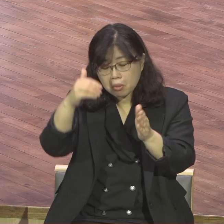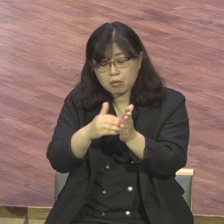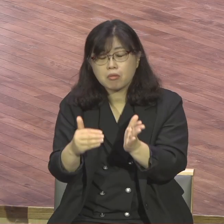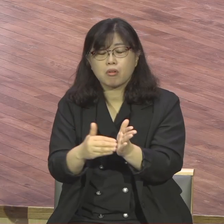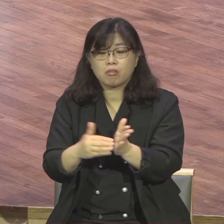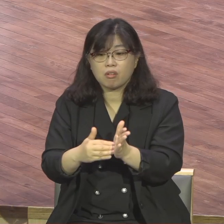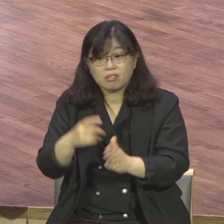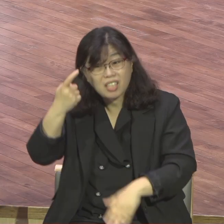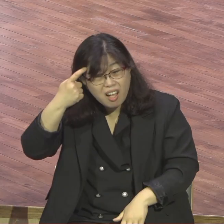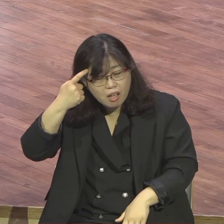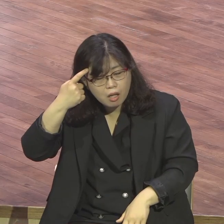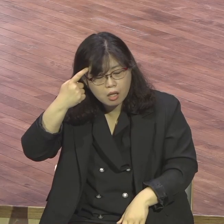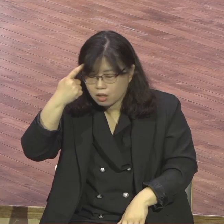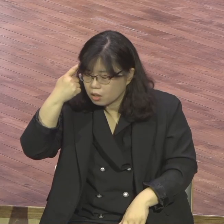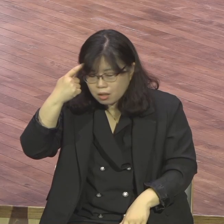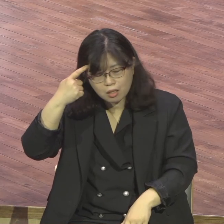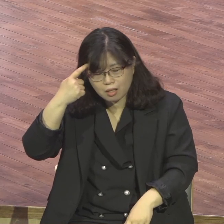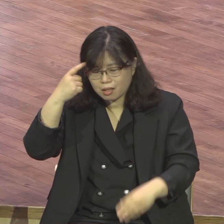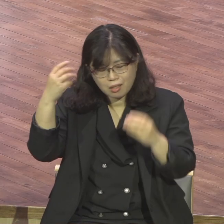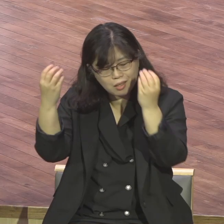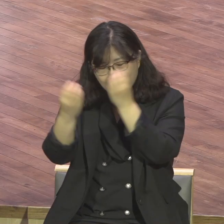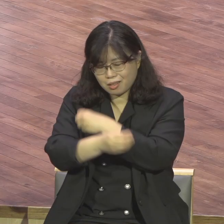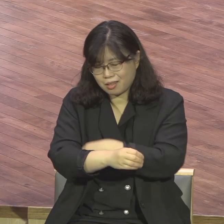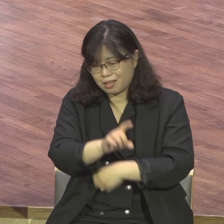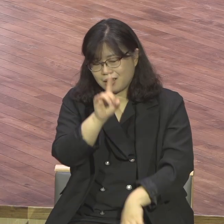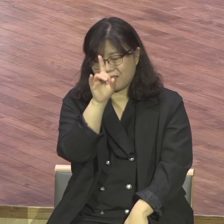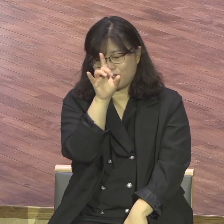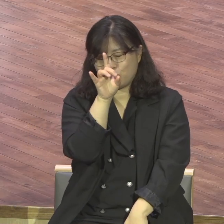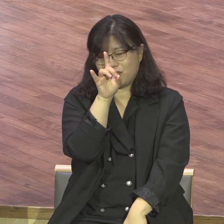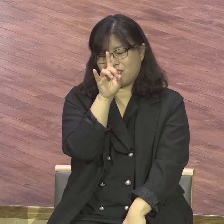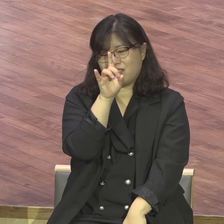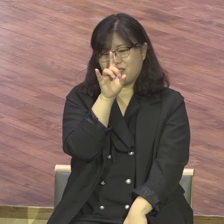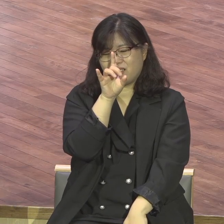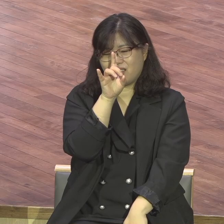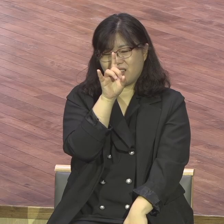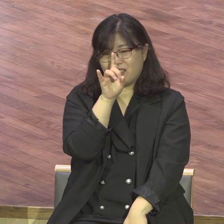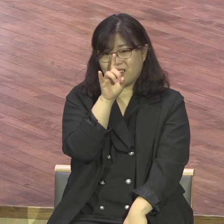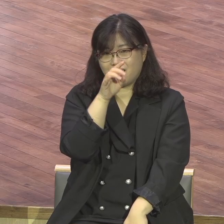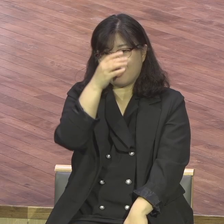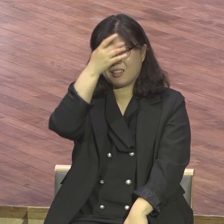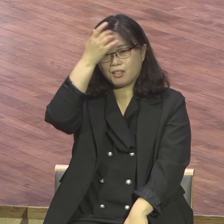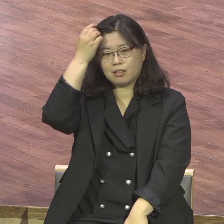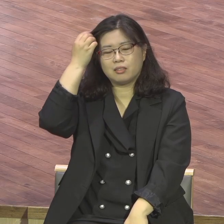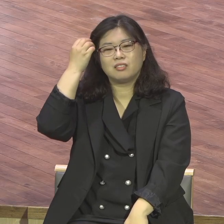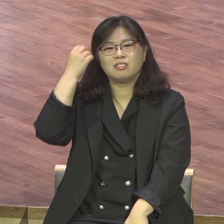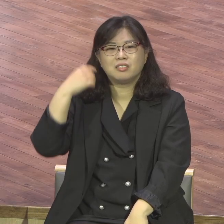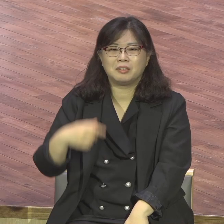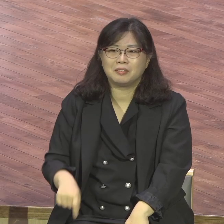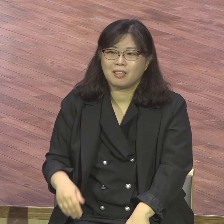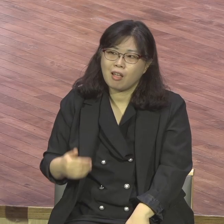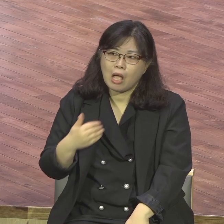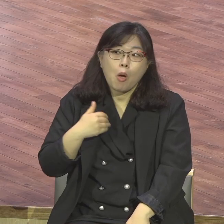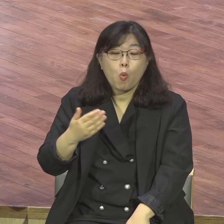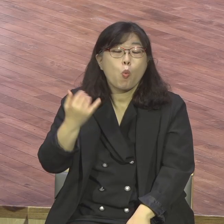이것은 뭐요? 자기 합리화죠 자기 합리화 하나님 앞에 결코 합당하지 않습니다